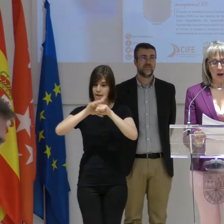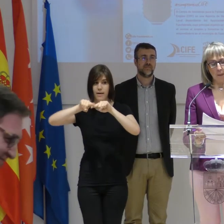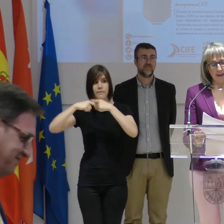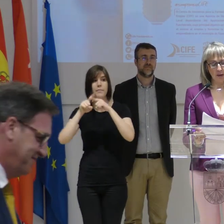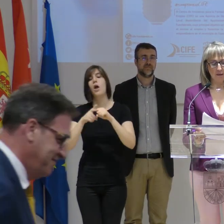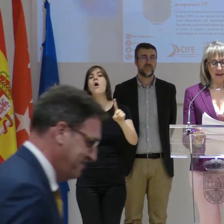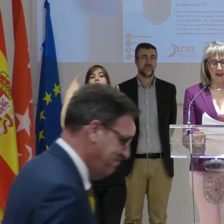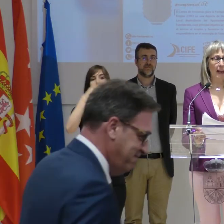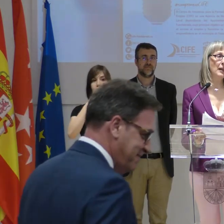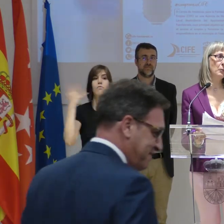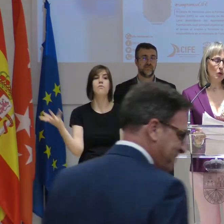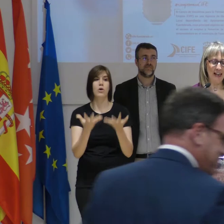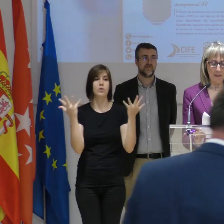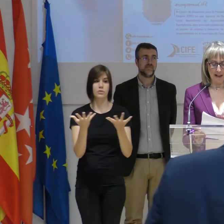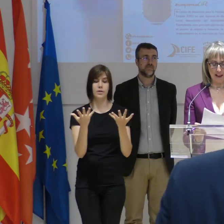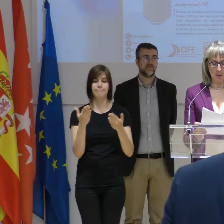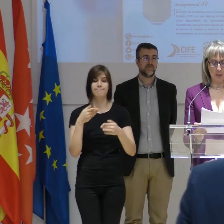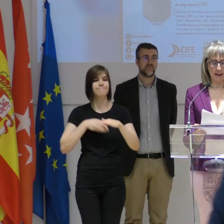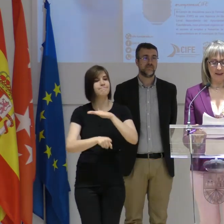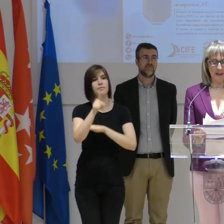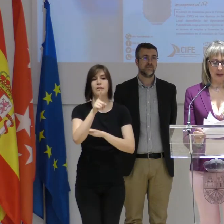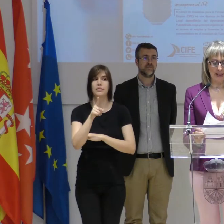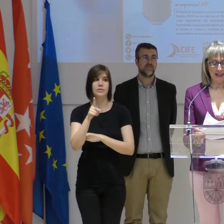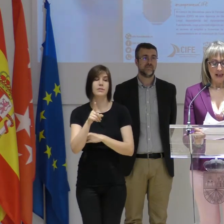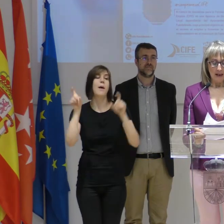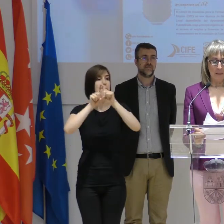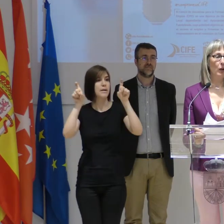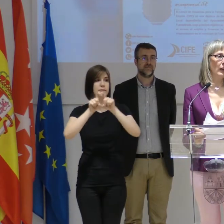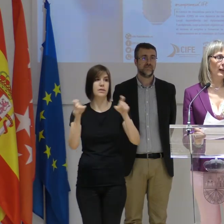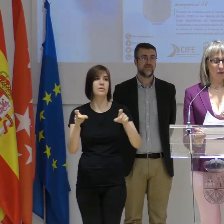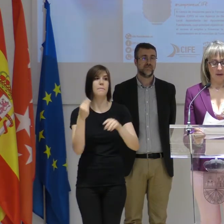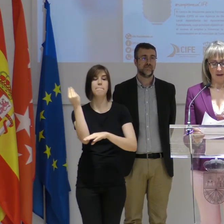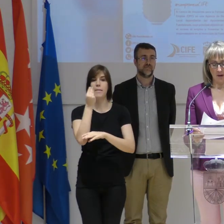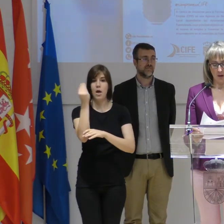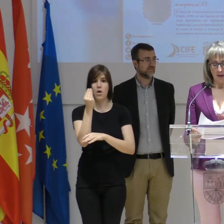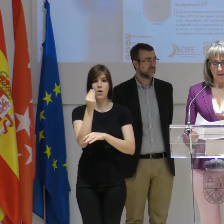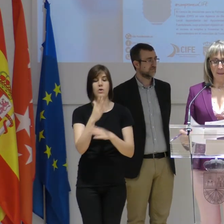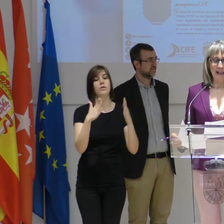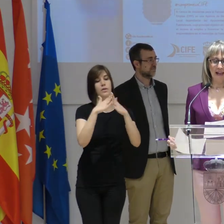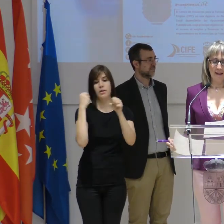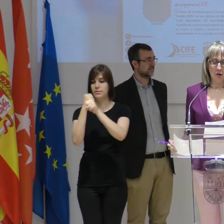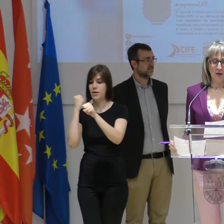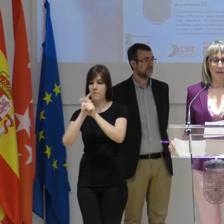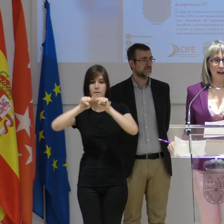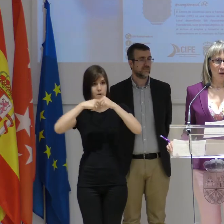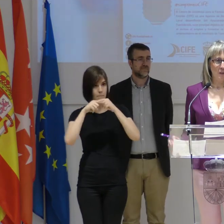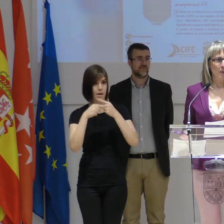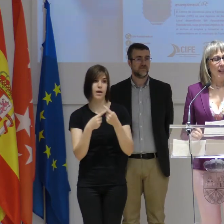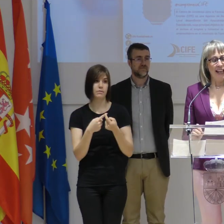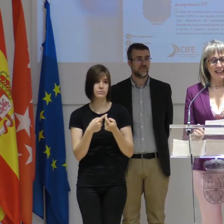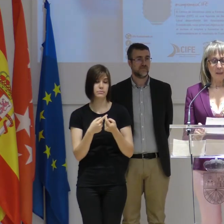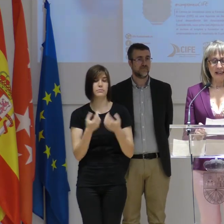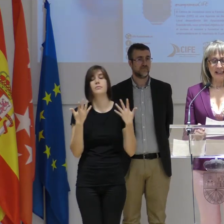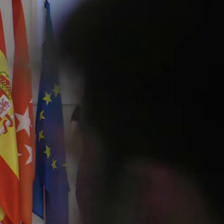con el objetivo de fomentar e impulsar medidas por parte de las empresas que mejoran la conciliación familiar de los trabajadores.